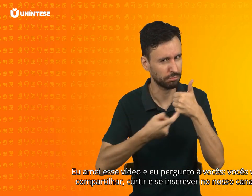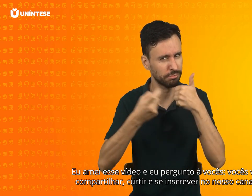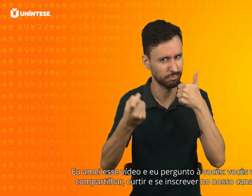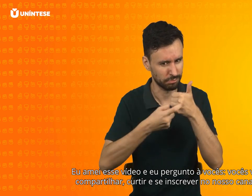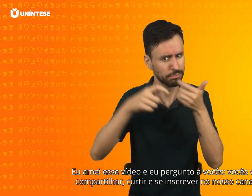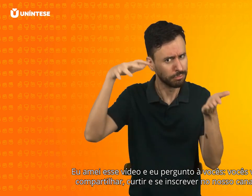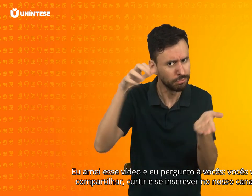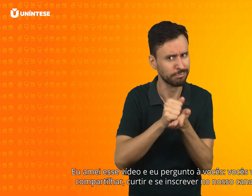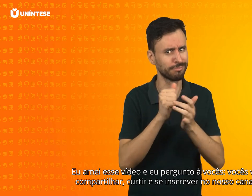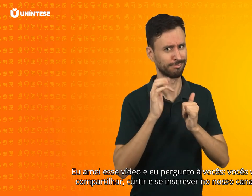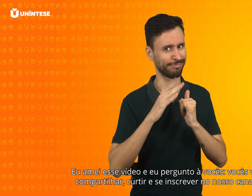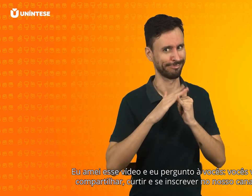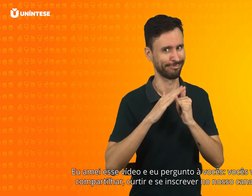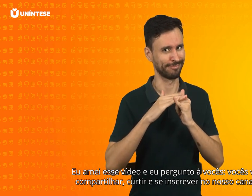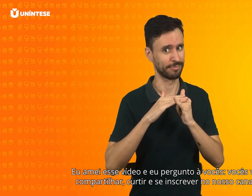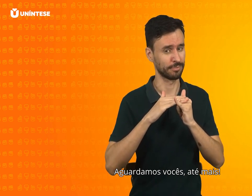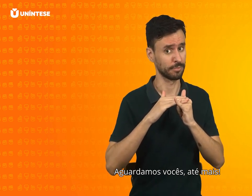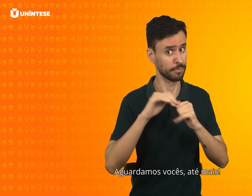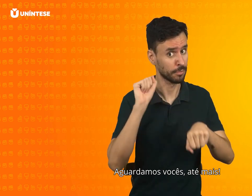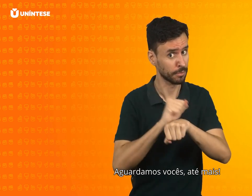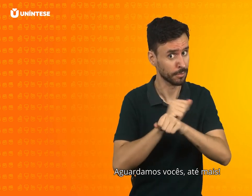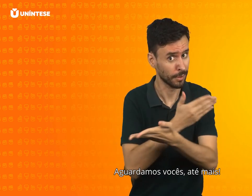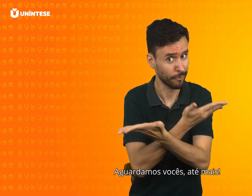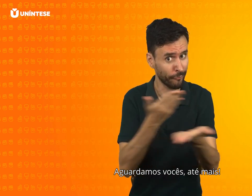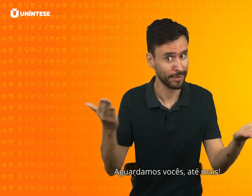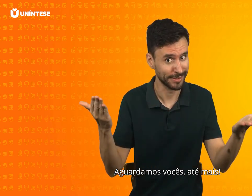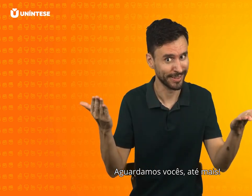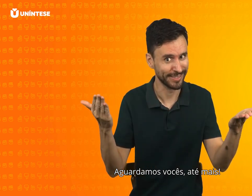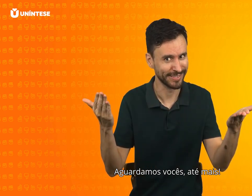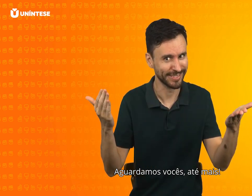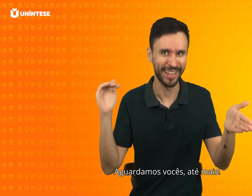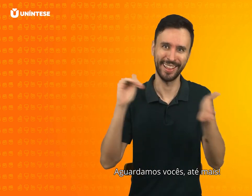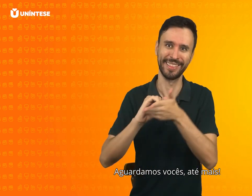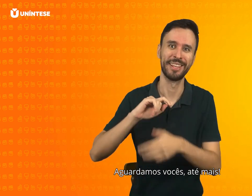curtir e se inscrever no nosso canal. E aguardamos vocês. Até mais.